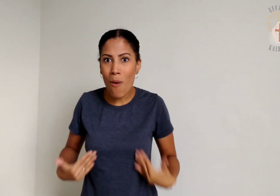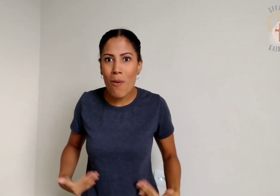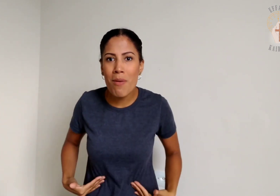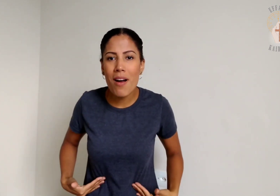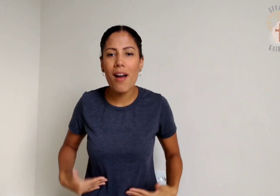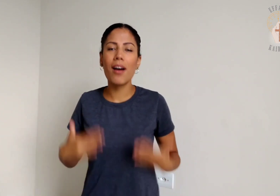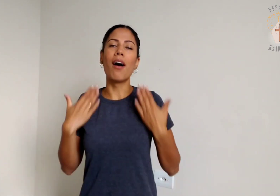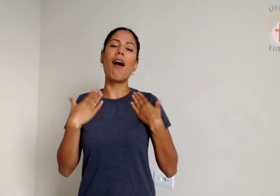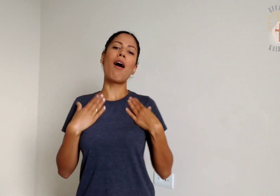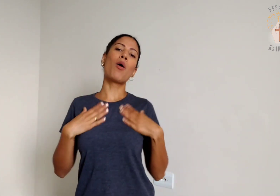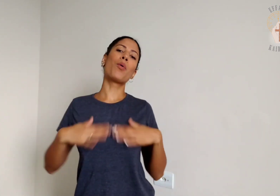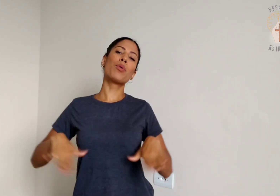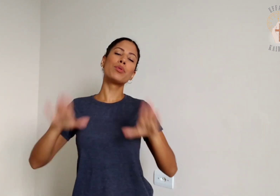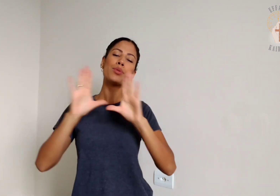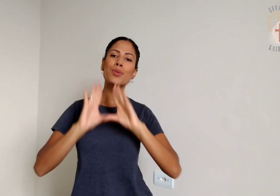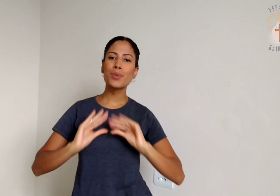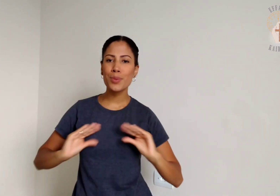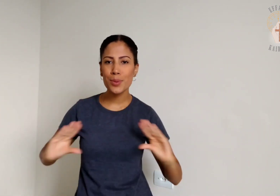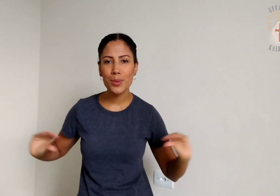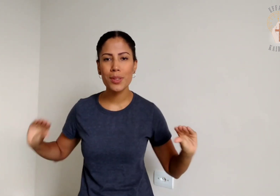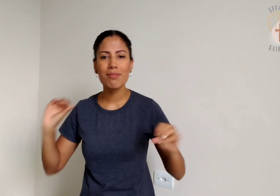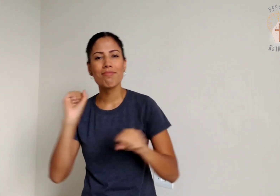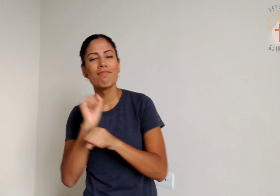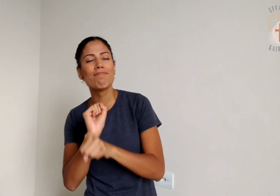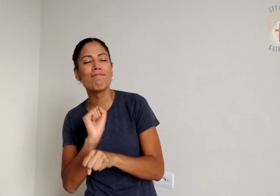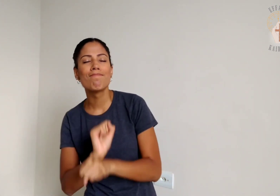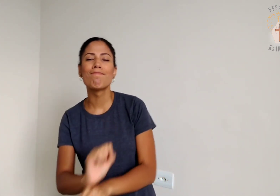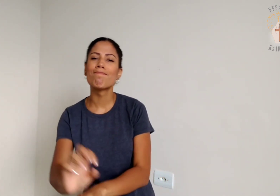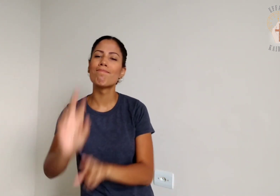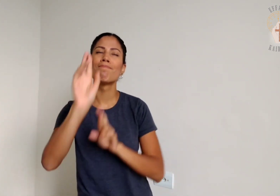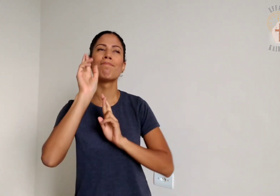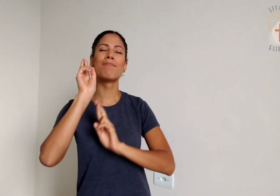minha carne repousará na esperança,